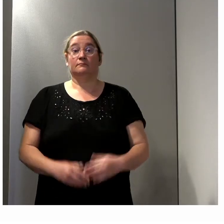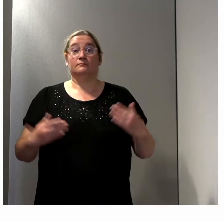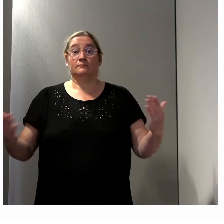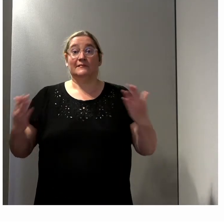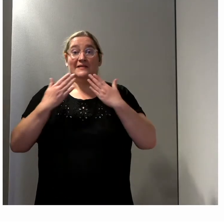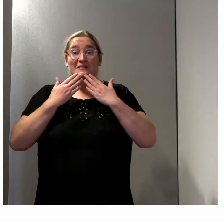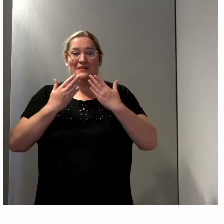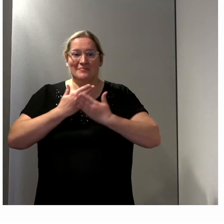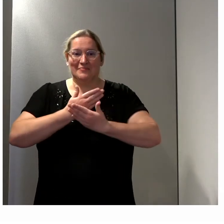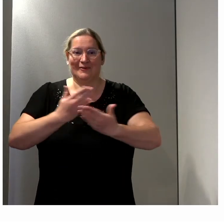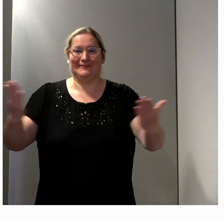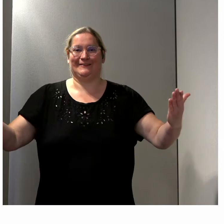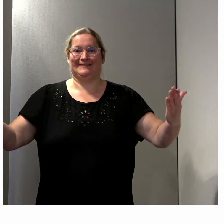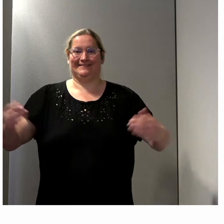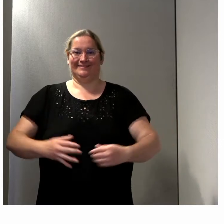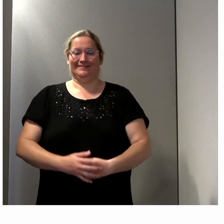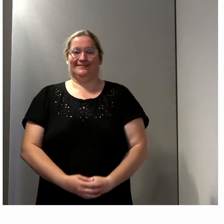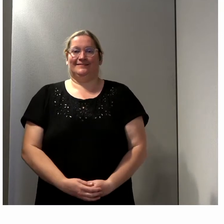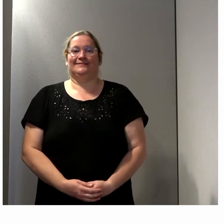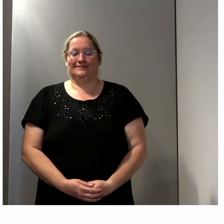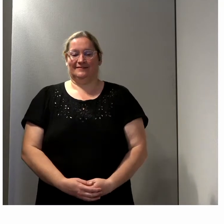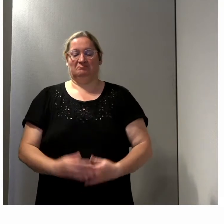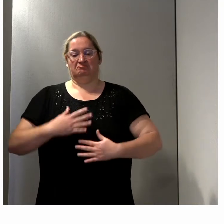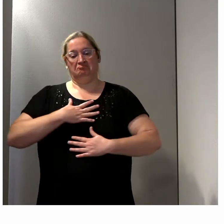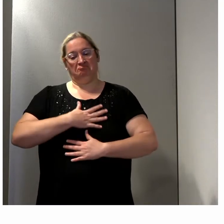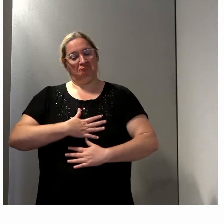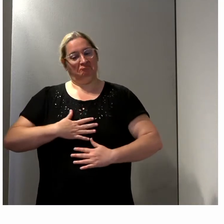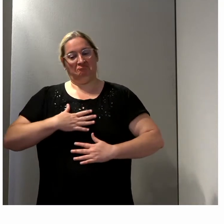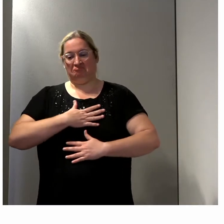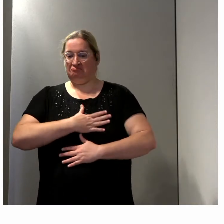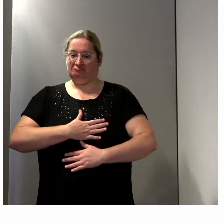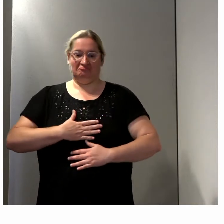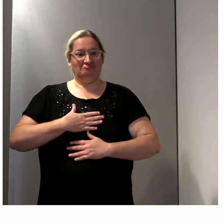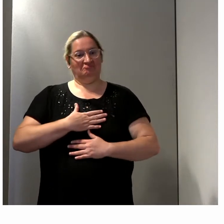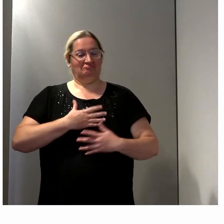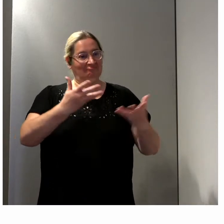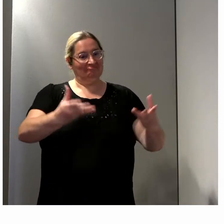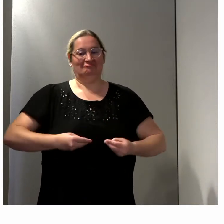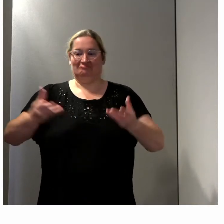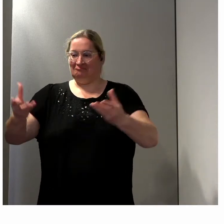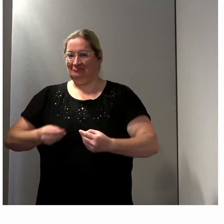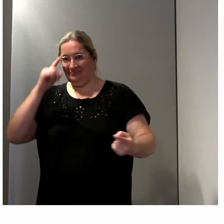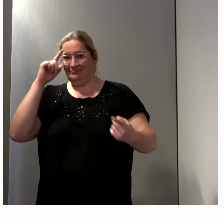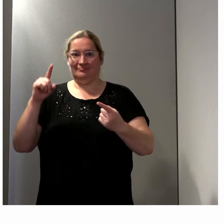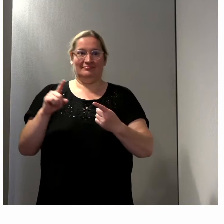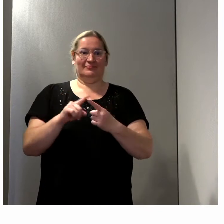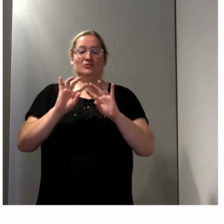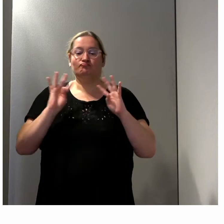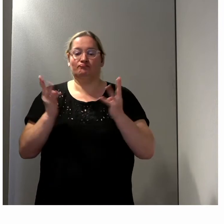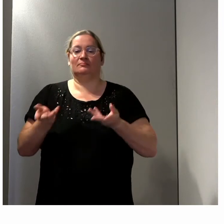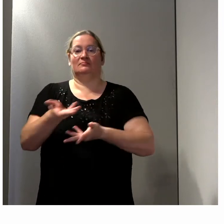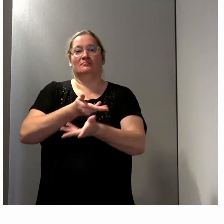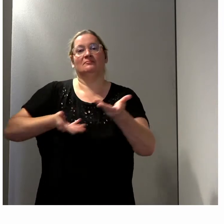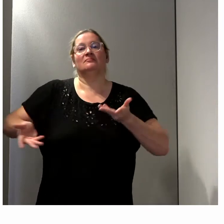Bonjour à toutes et tous, nous sommes ravis de vous accueillir pour cette table ronde.